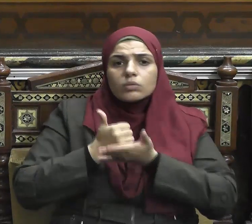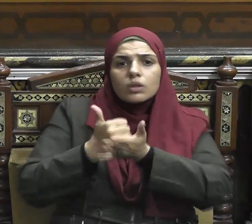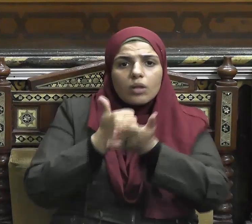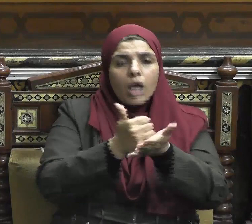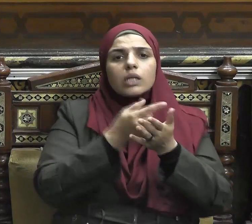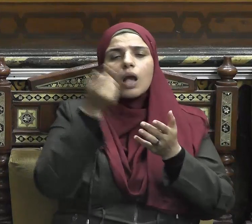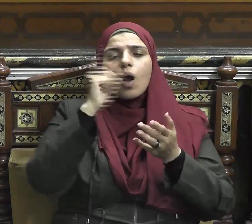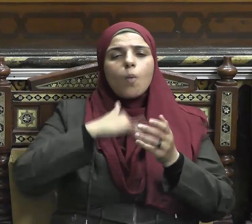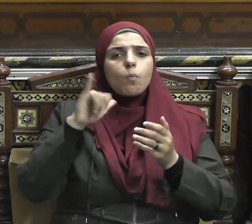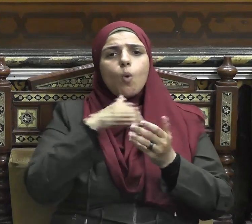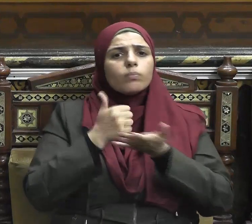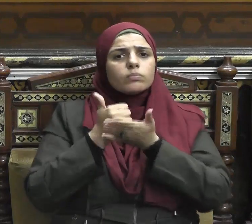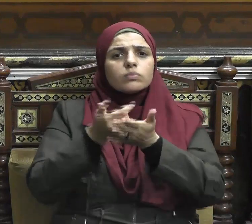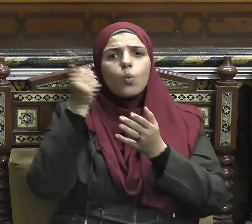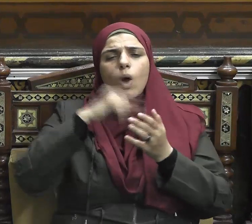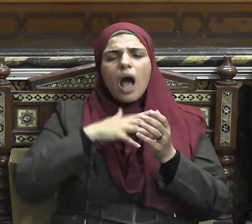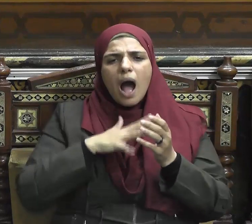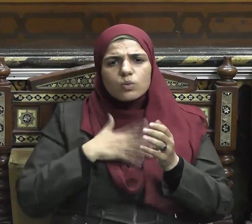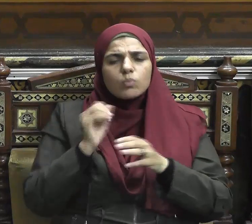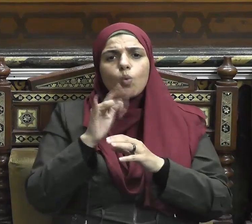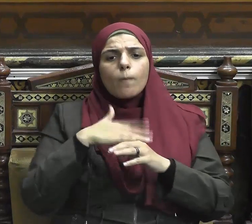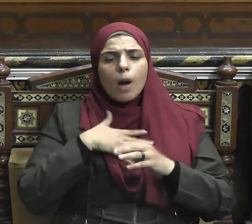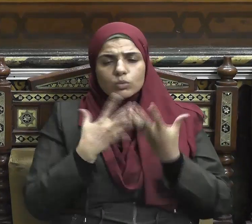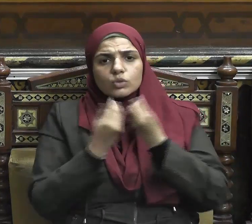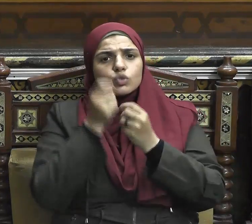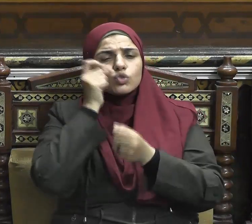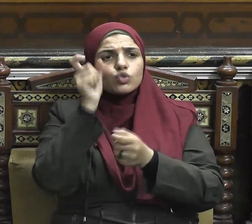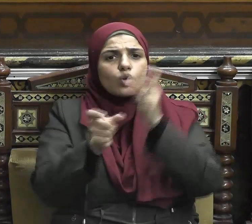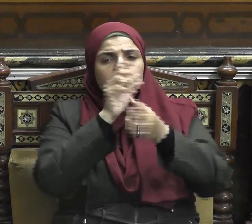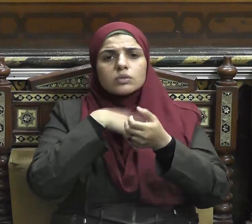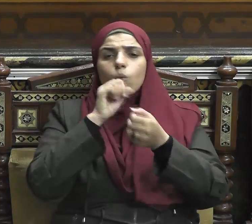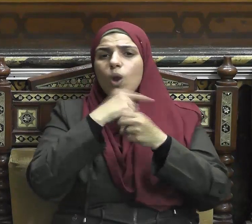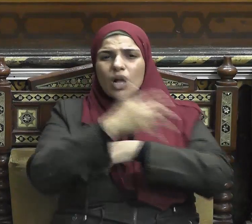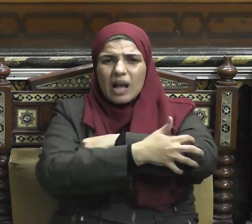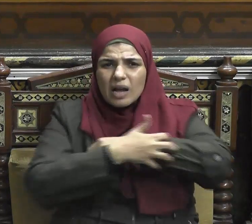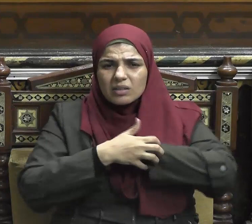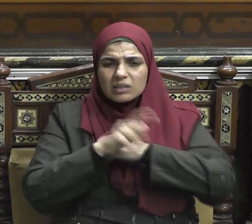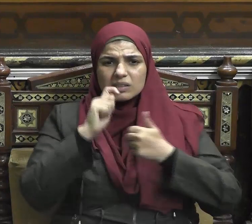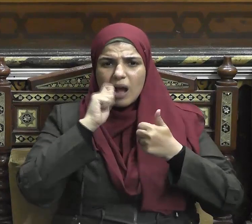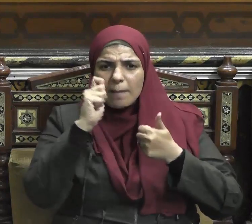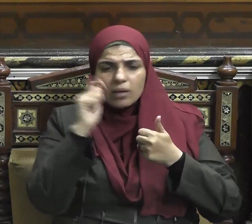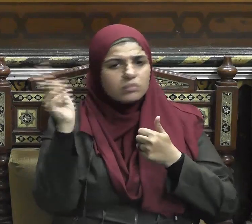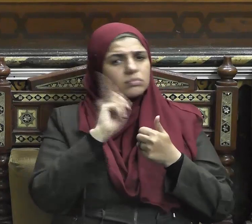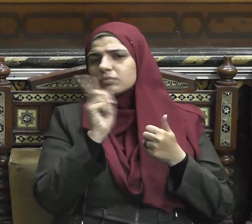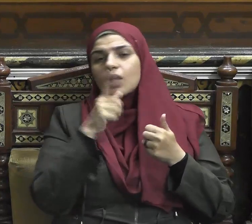والتراحم والشعور بالآخرين فالمجتمع المسلم لا